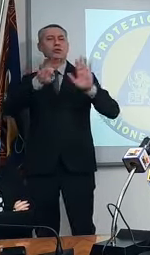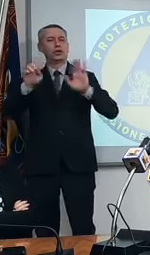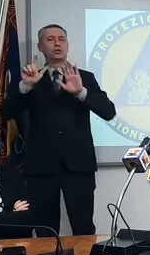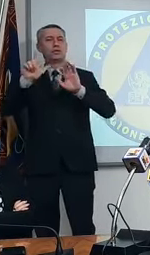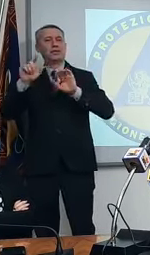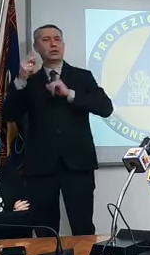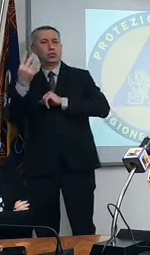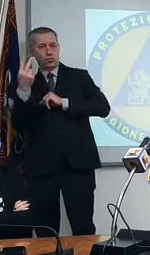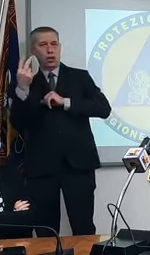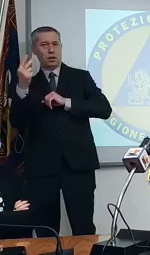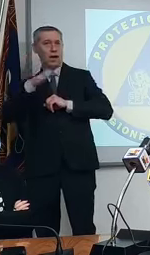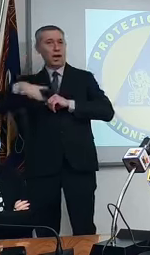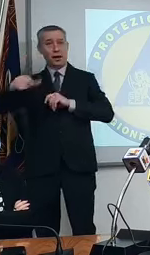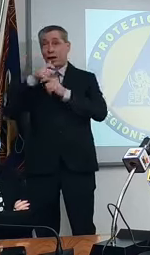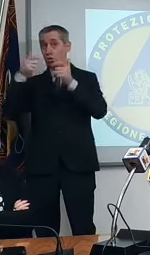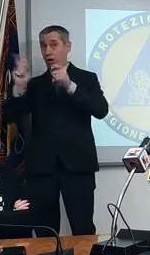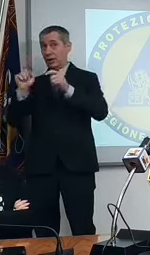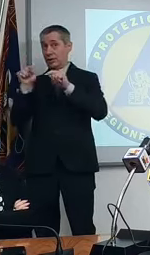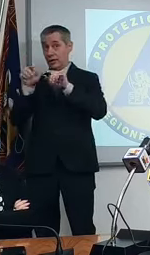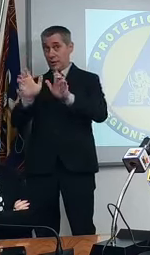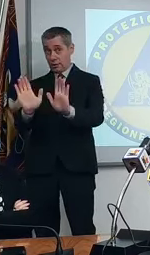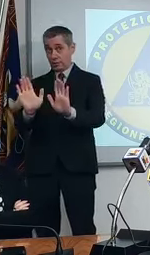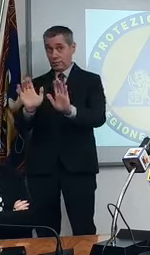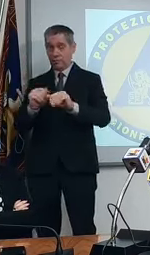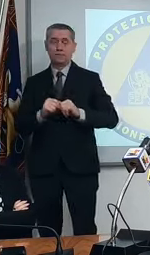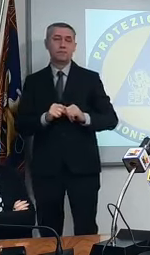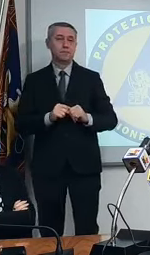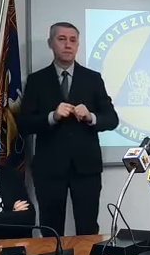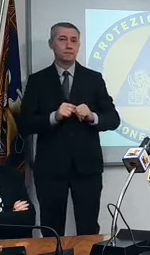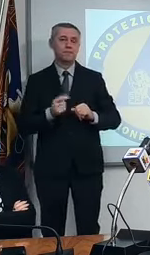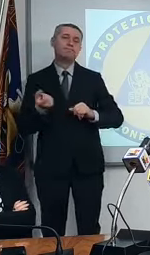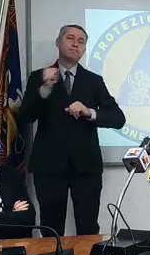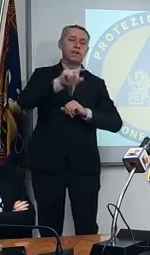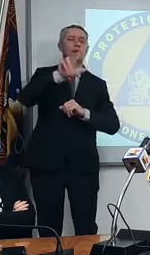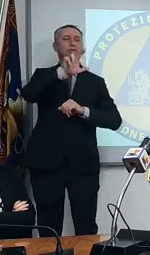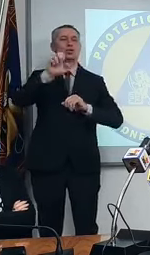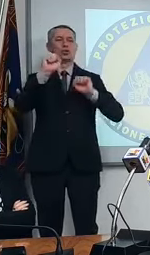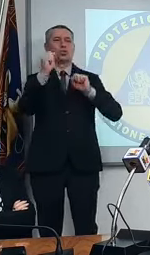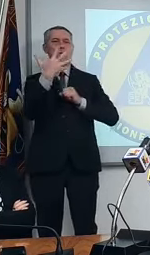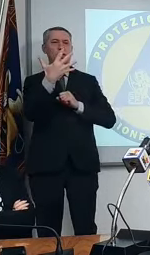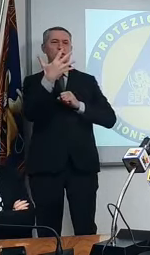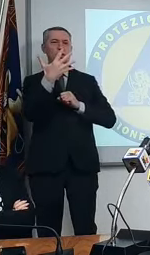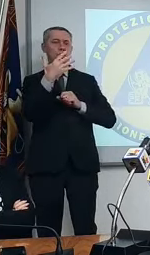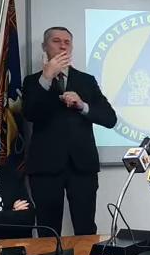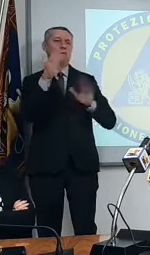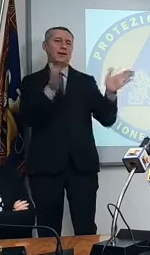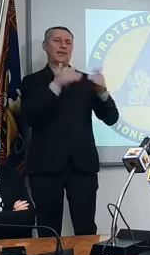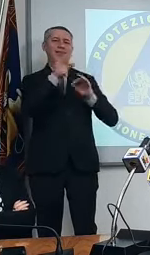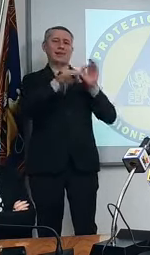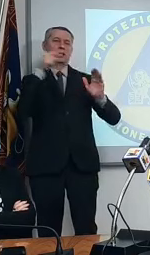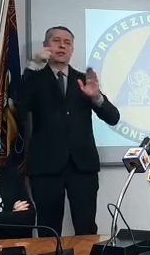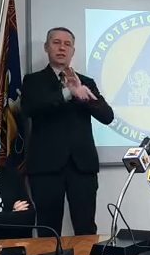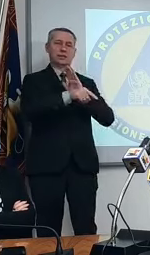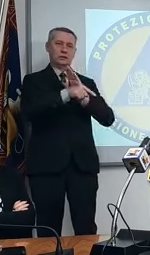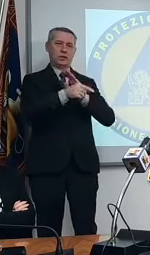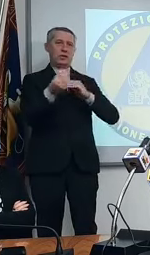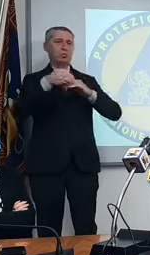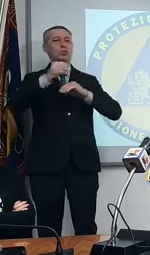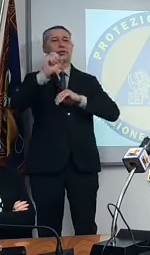pazienti ricoverati in area non critica e 315 in terapia intensiva più 13.